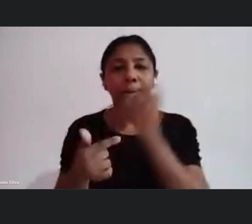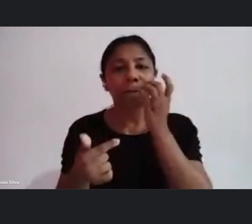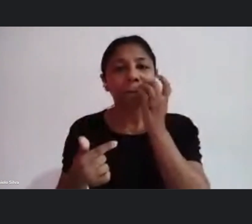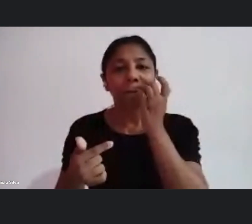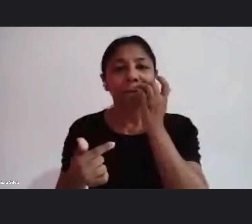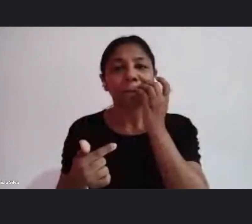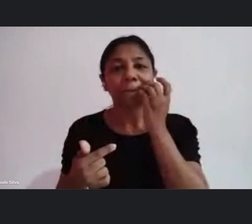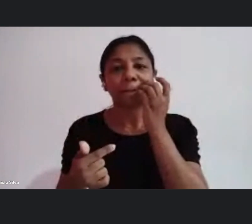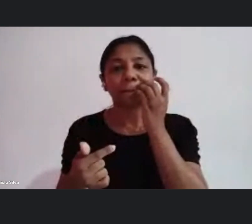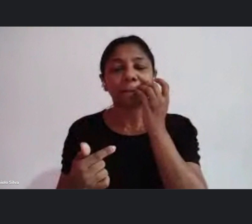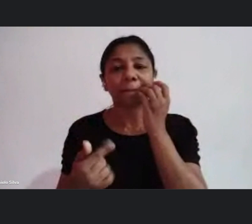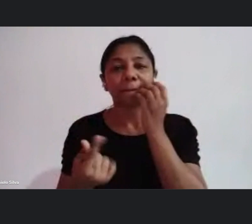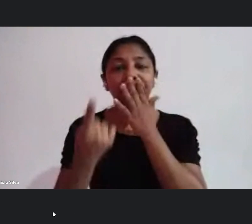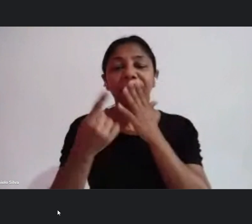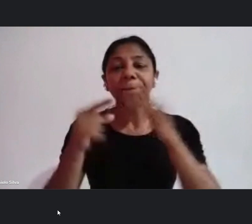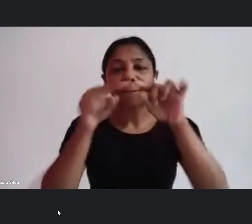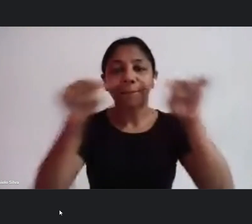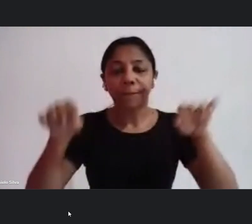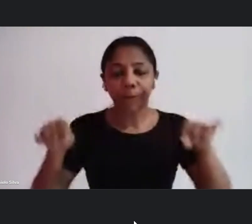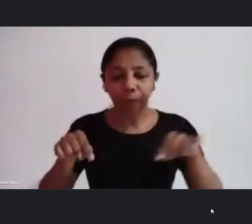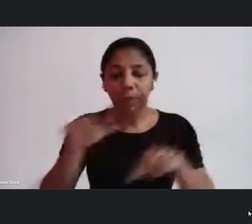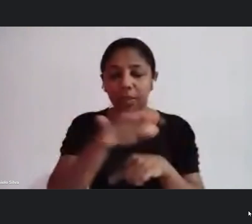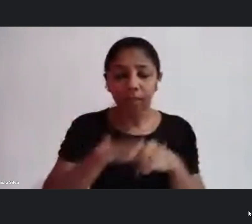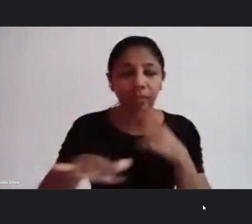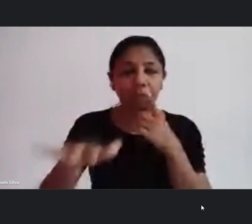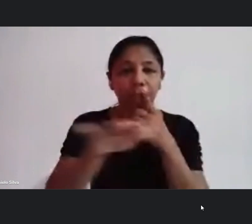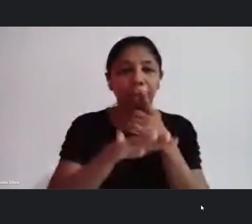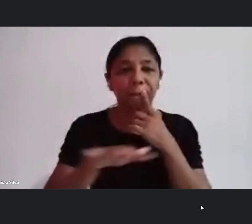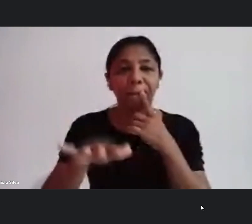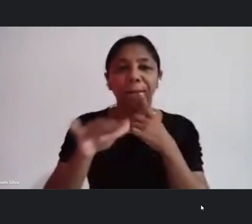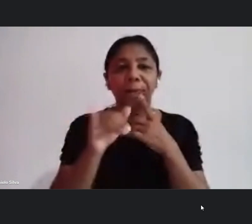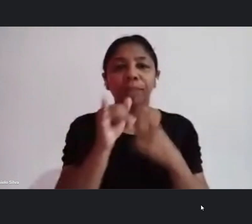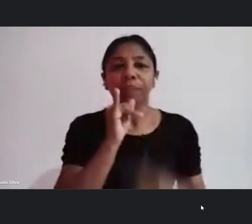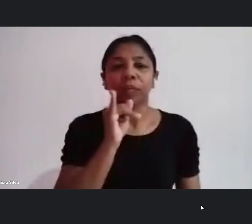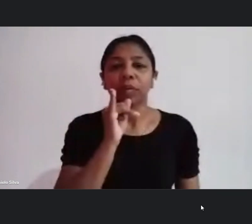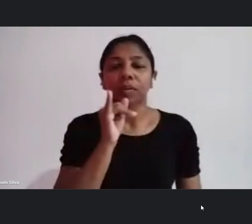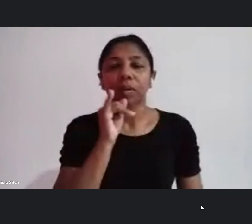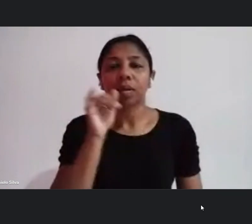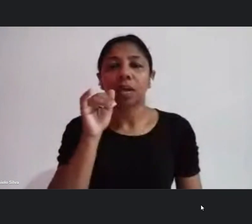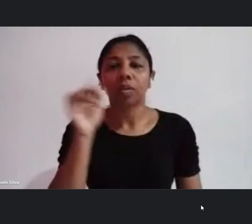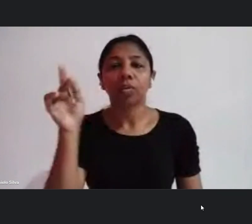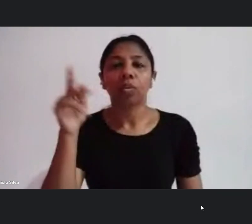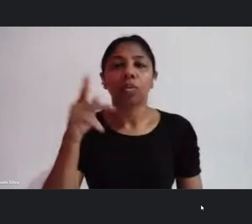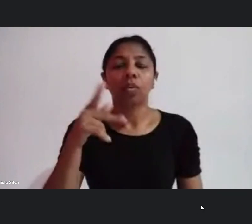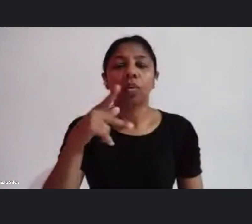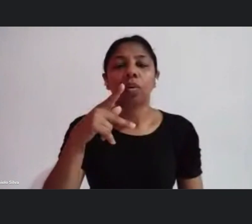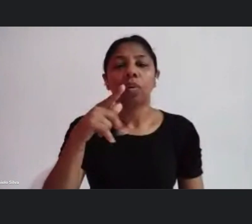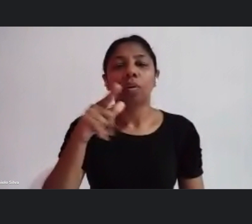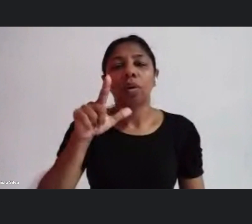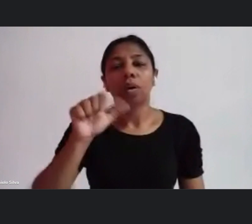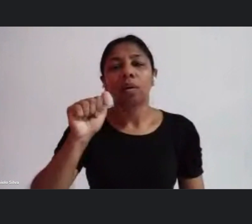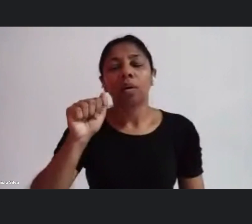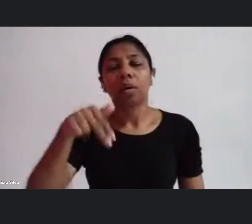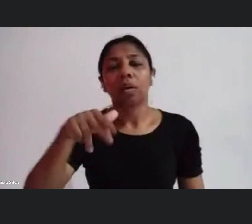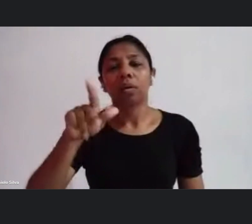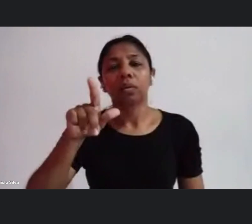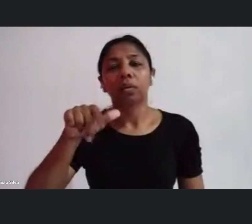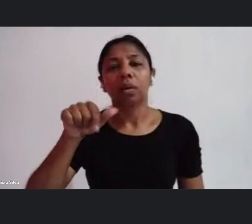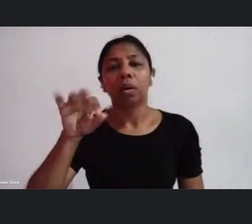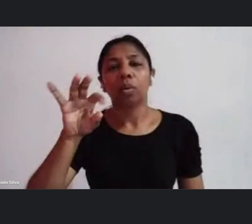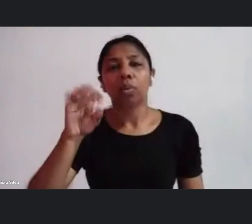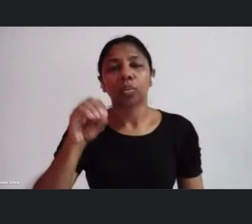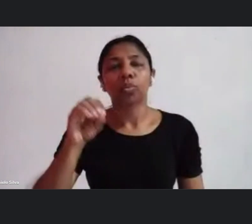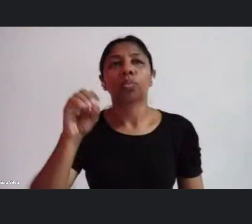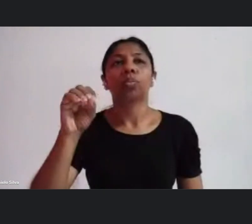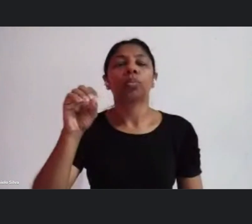um espaço por exemplo lá no Planalto um espaço ali no Japão